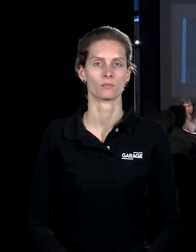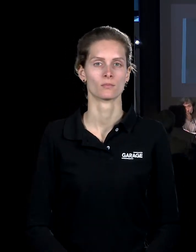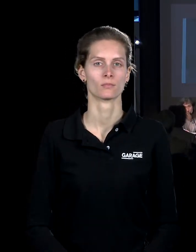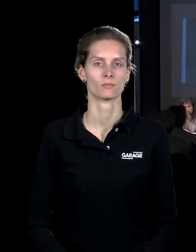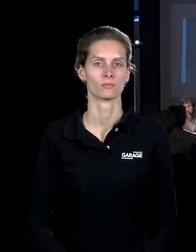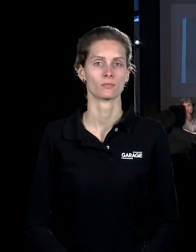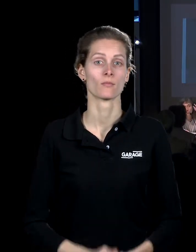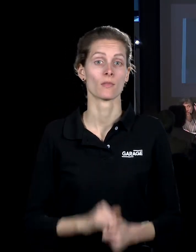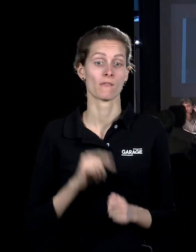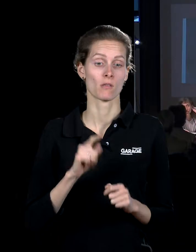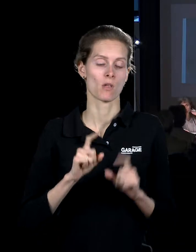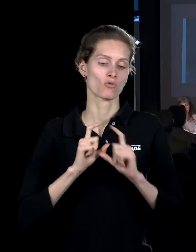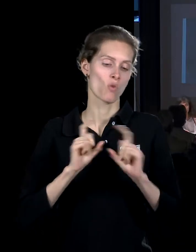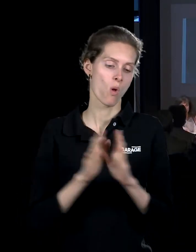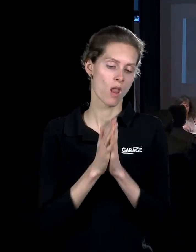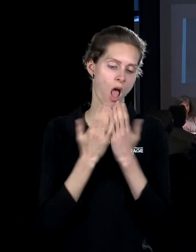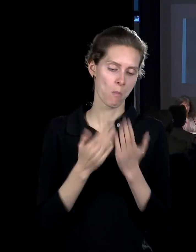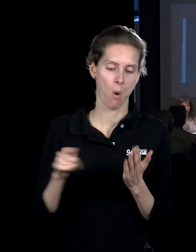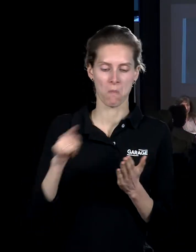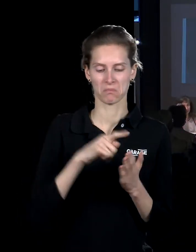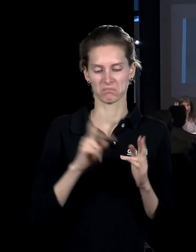школьный альбом незнакомого нам человека.